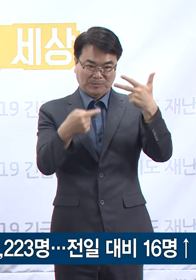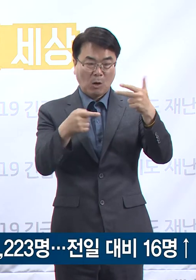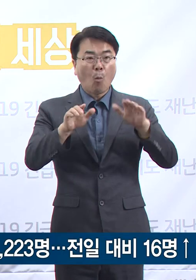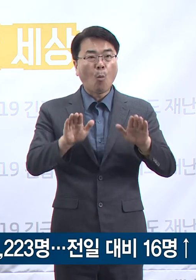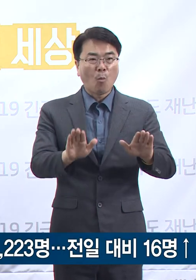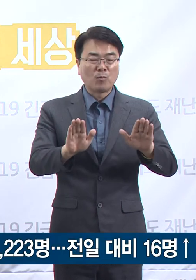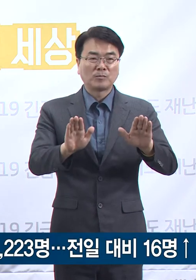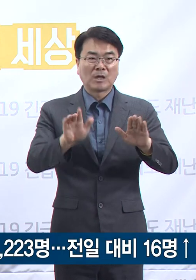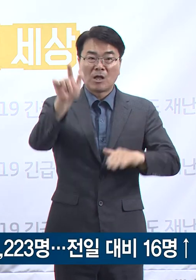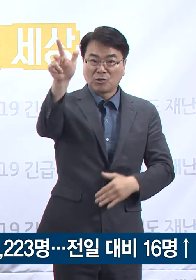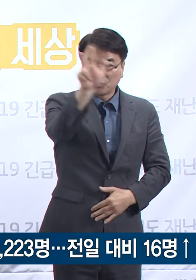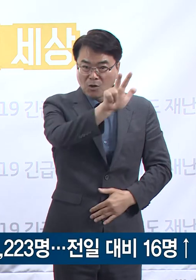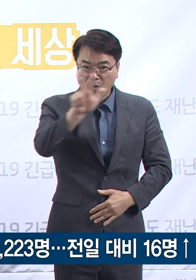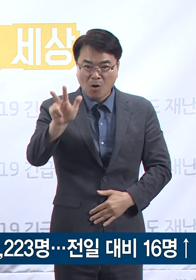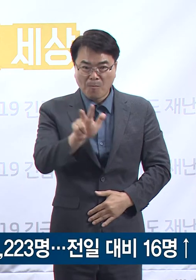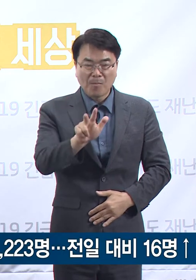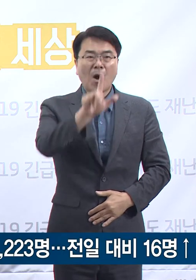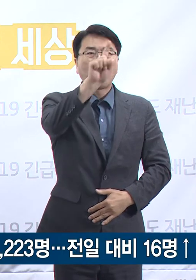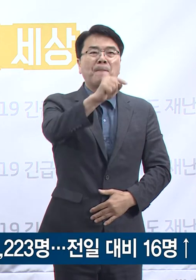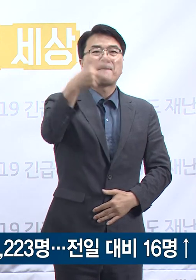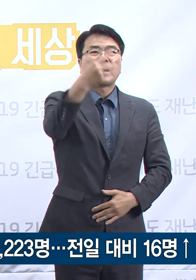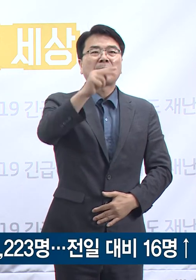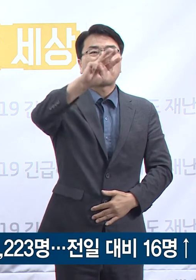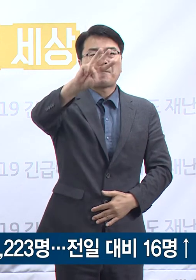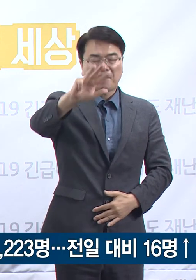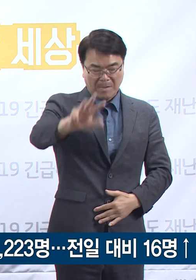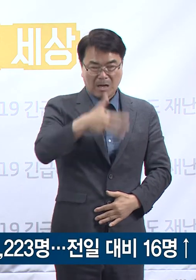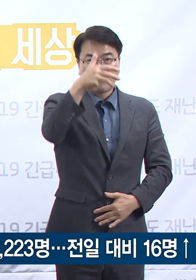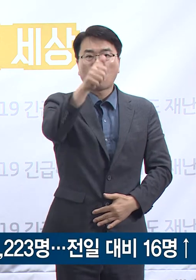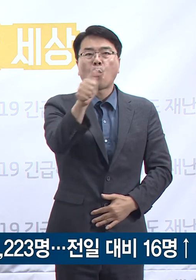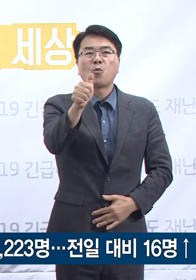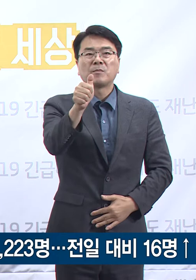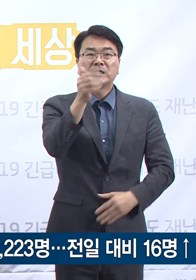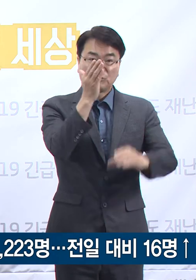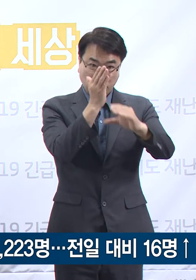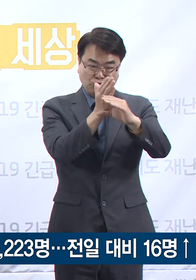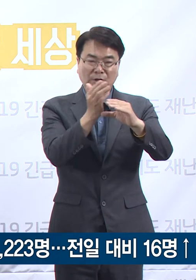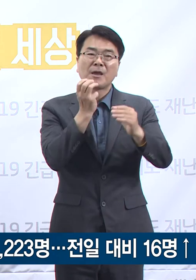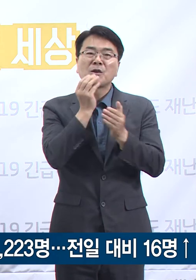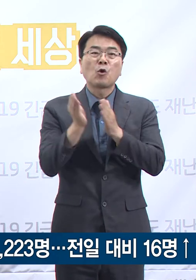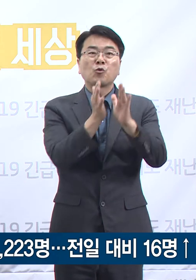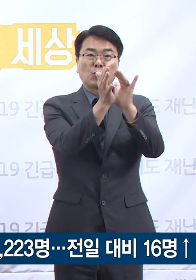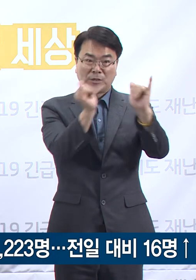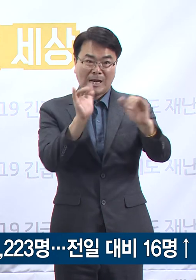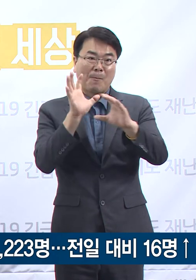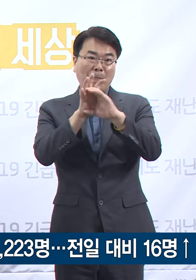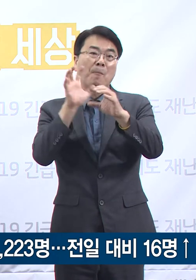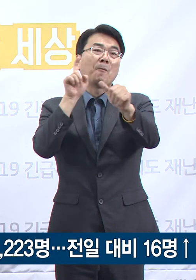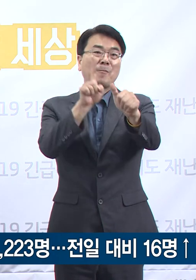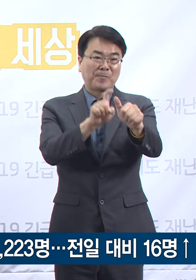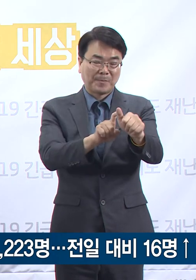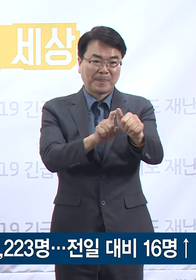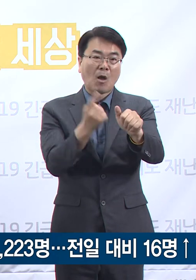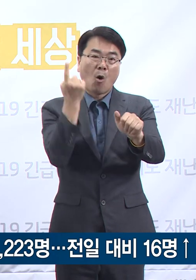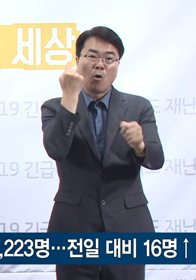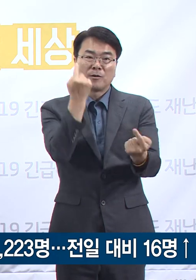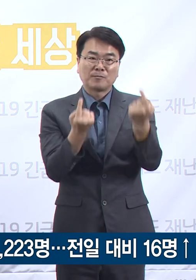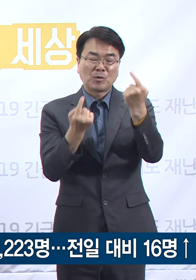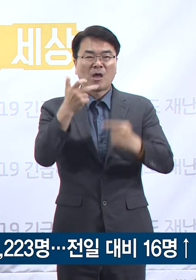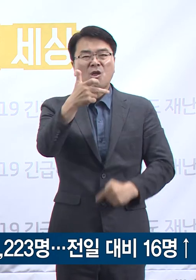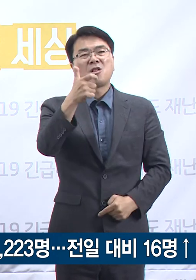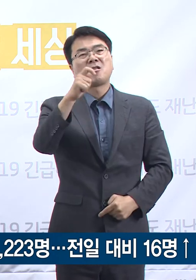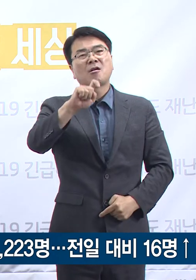기준 전국 확진자 수는 총 12,850명이며 이 중 경기도 확진자 수는 전일 오전 0시 대비